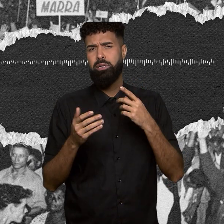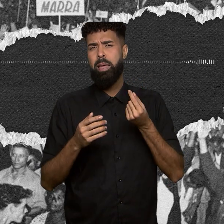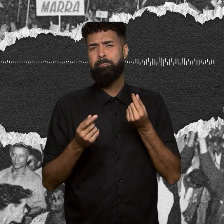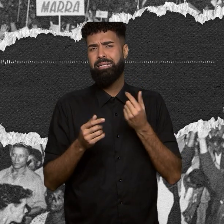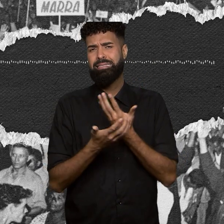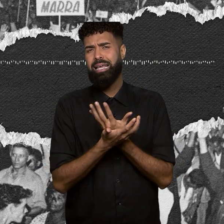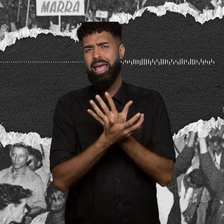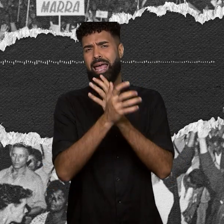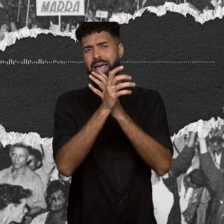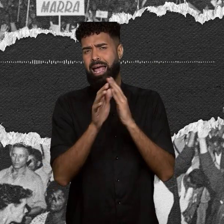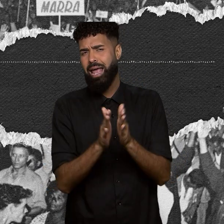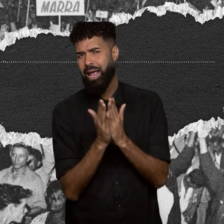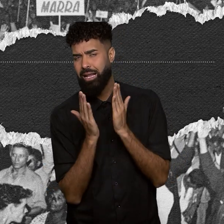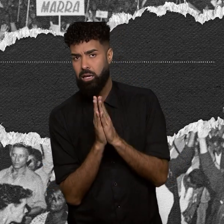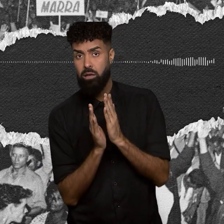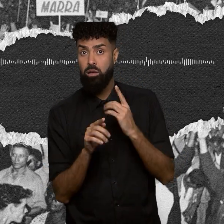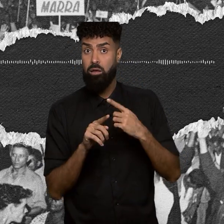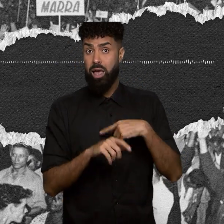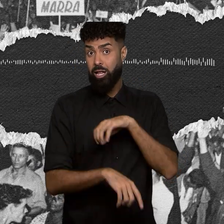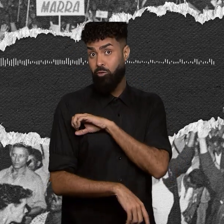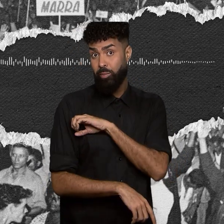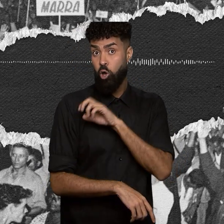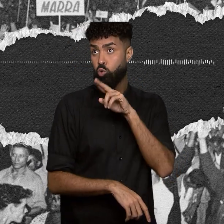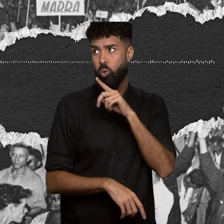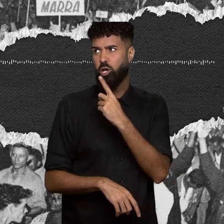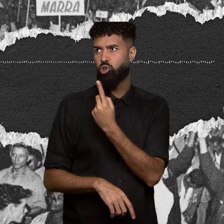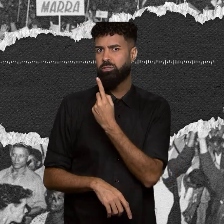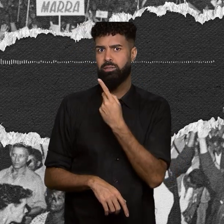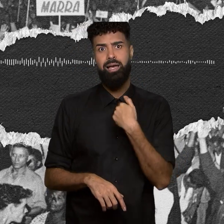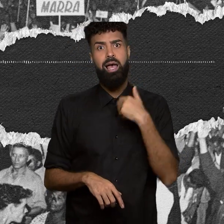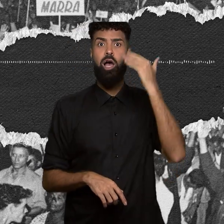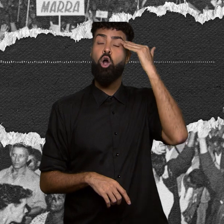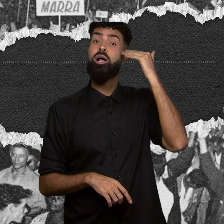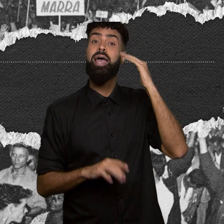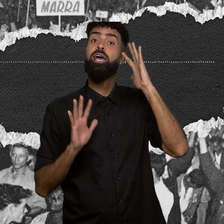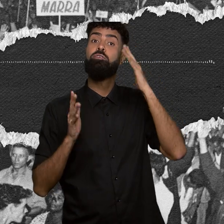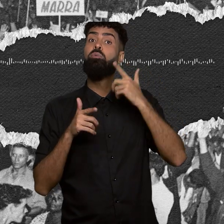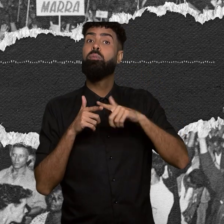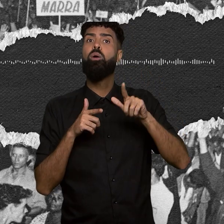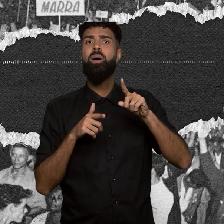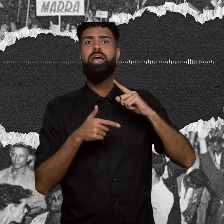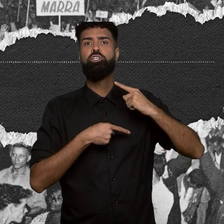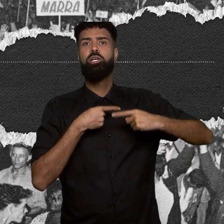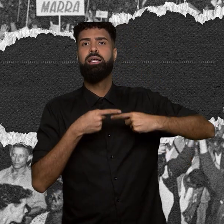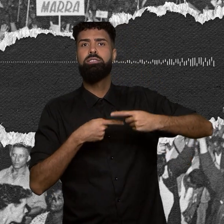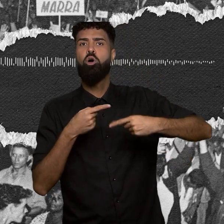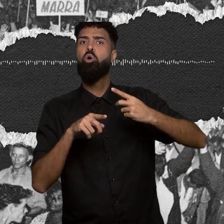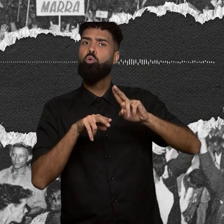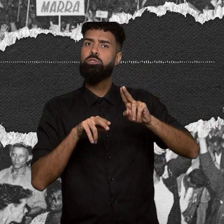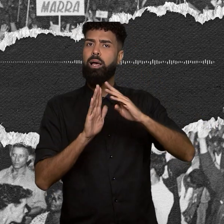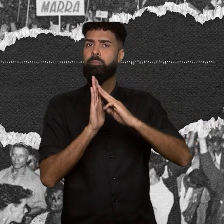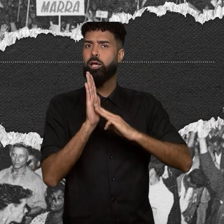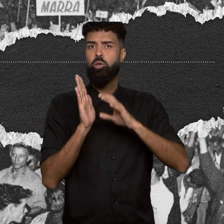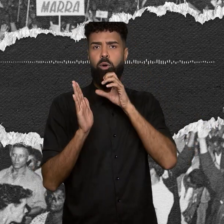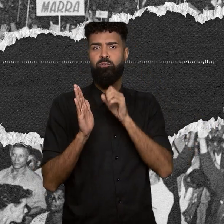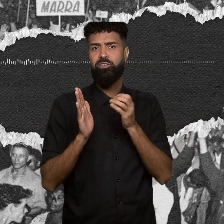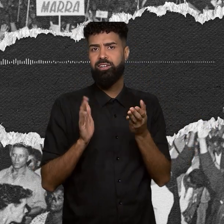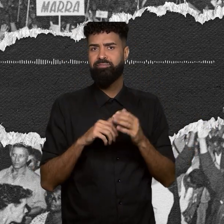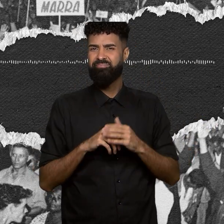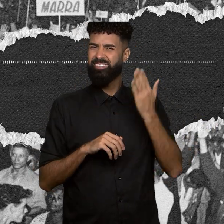o analfabetismo nunca anda sozinho. A Coreia resolveu o seu problema numa geração usando o método Paulo Freire. Eu não acreditava nisso. Eu fui